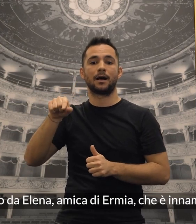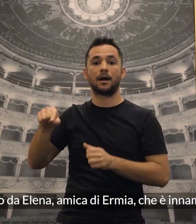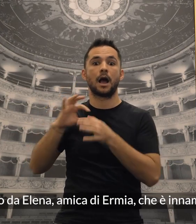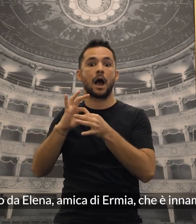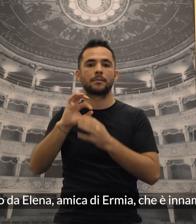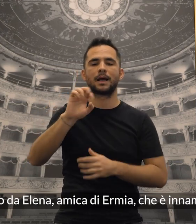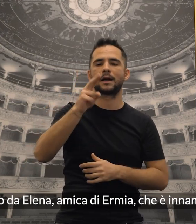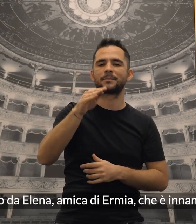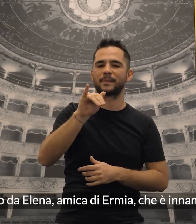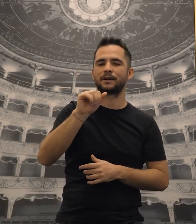innamorata di lui.